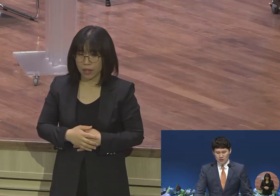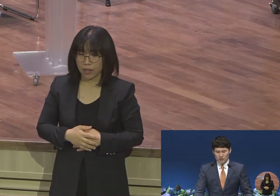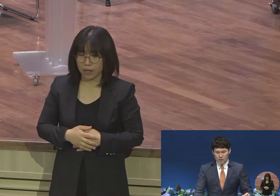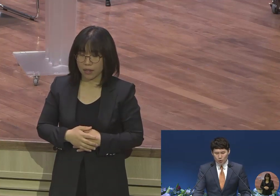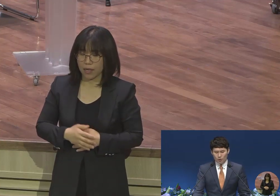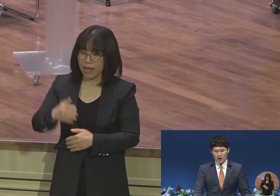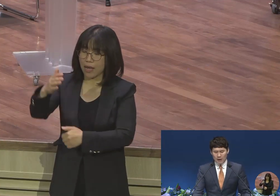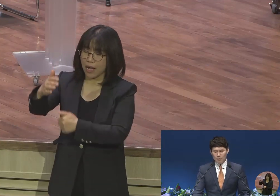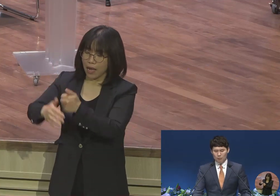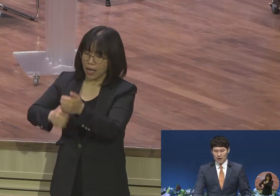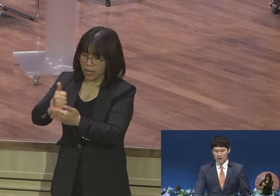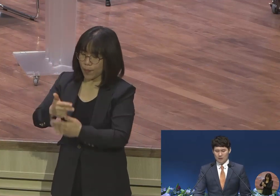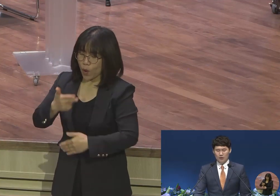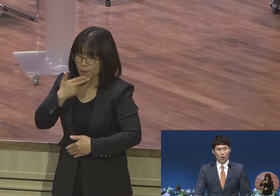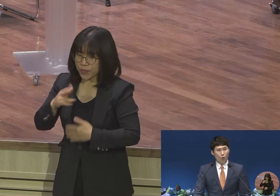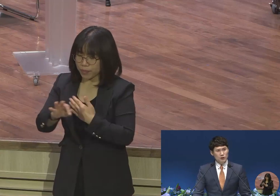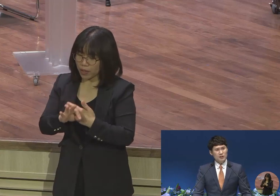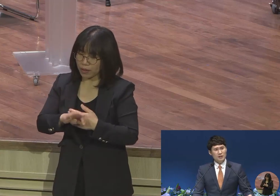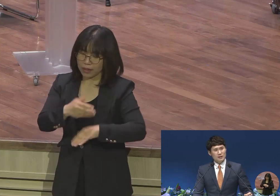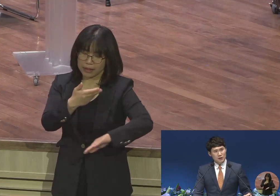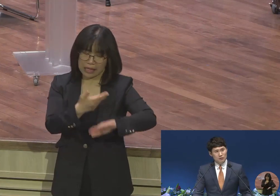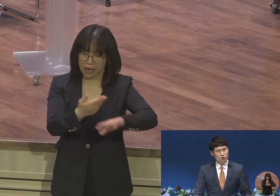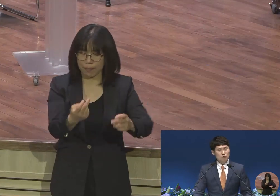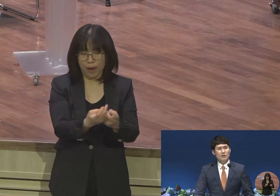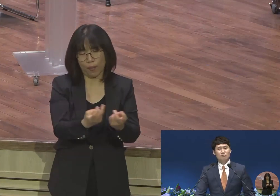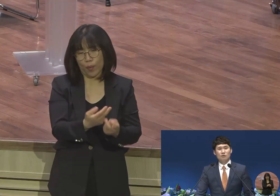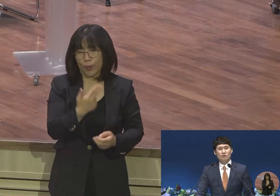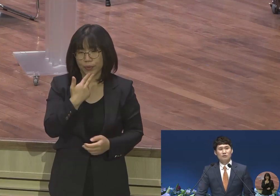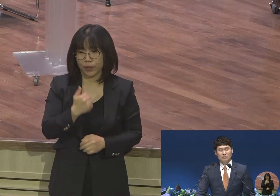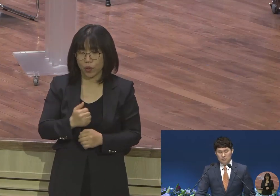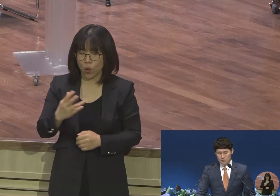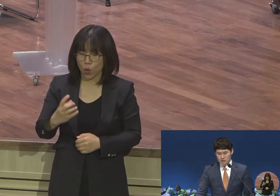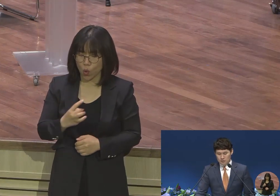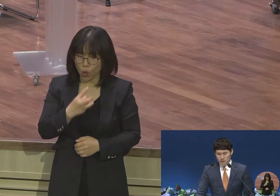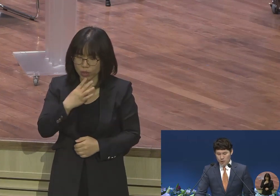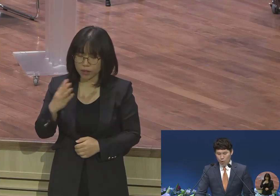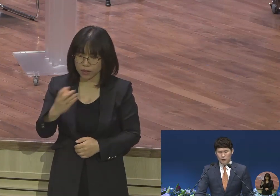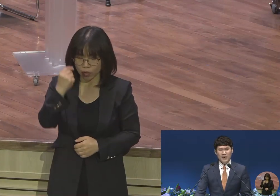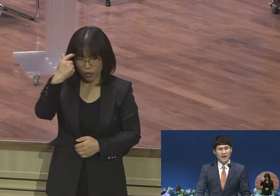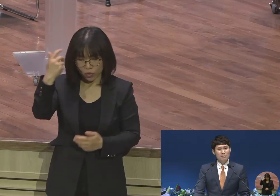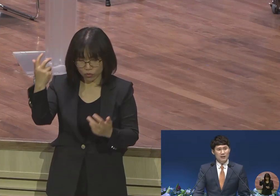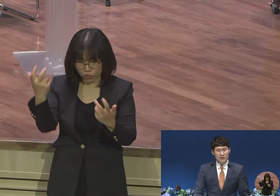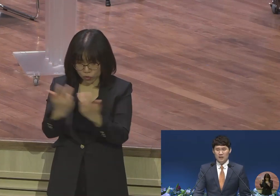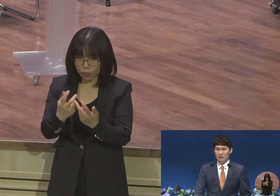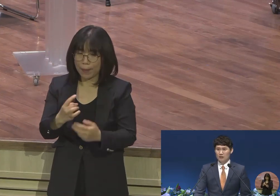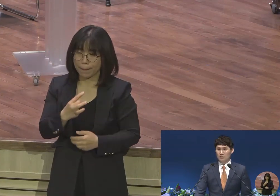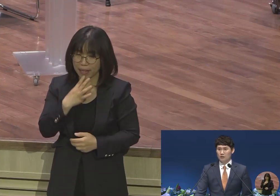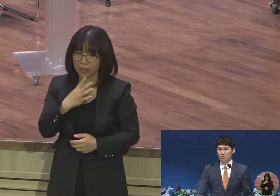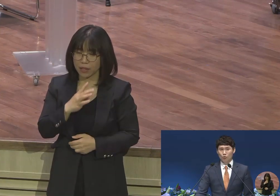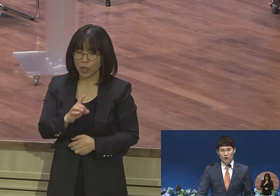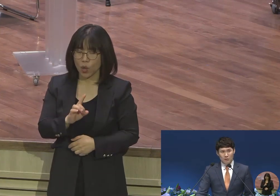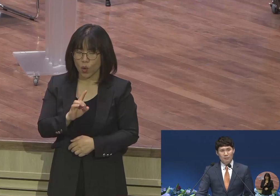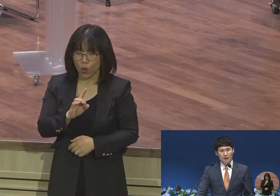어떤 노력과 방법도 아닌 오직 성령 충만함으로 오직의 갈망이 오늘 이 밤에